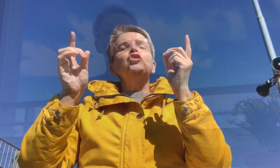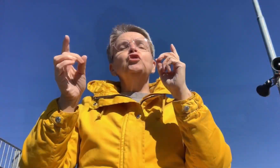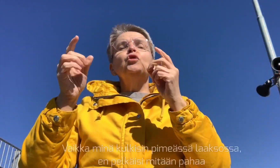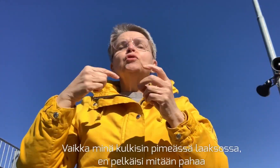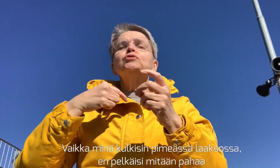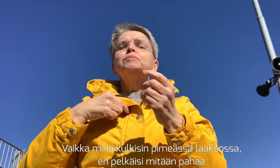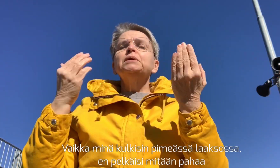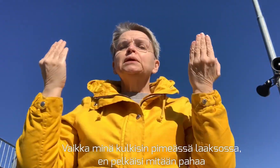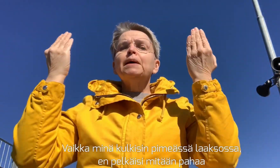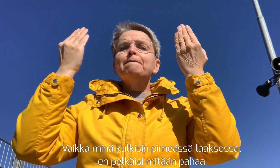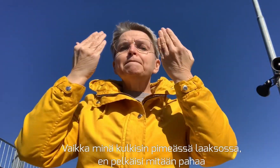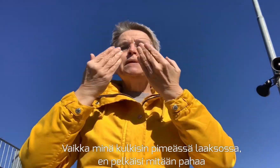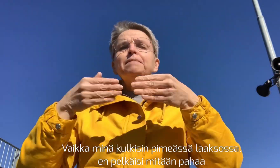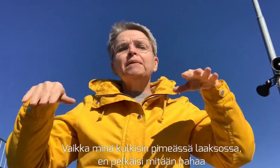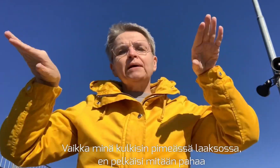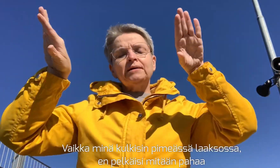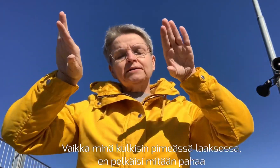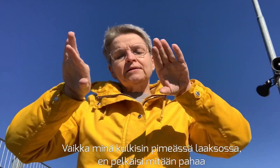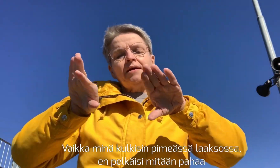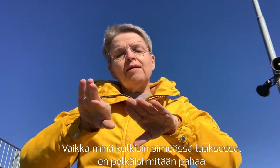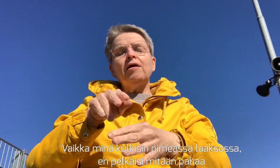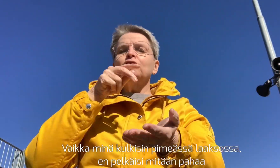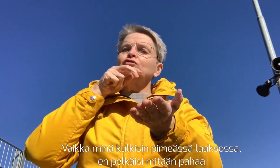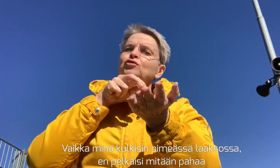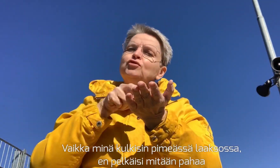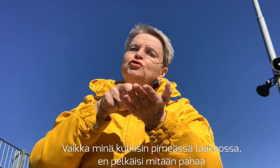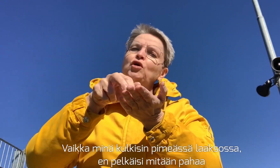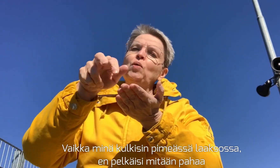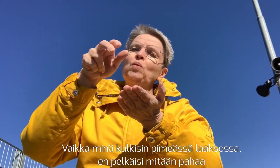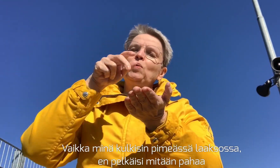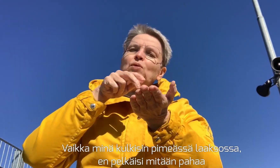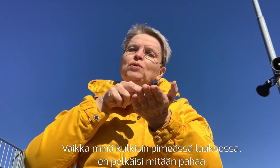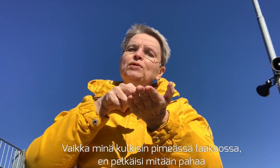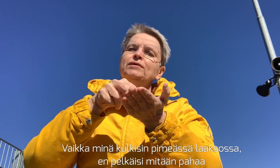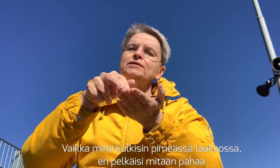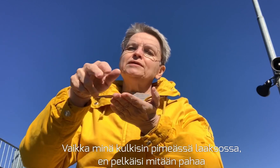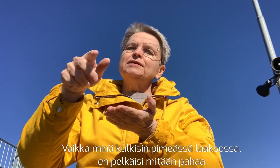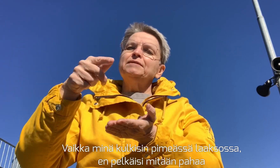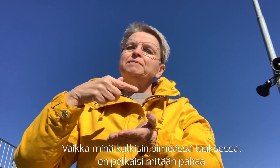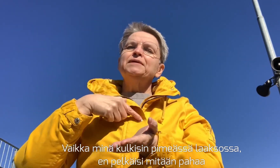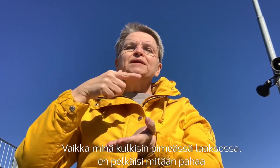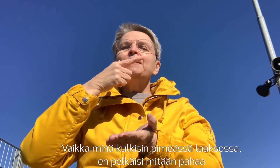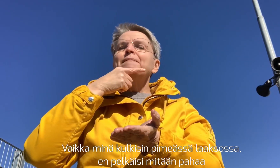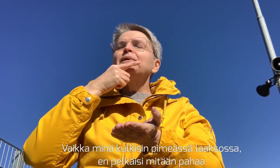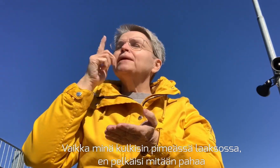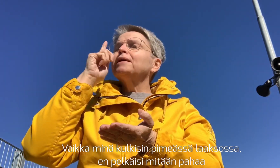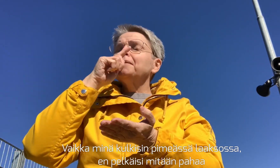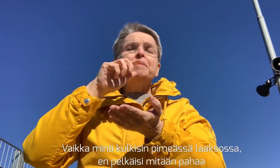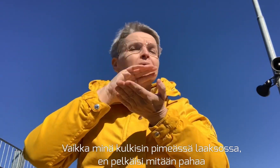Vaikka minä kulkisin pimeässä laaksossa, en pelkäisi mitään pahaa.